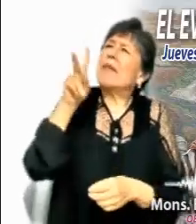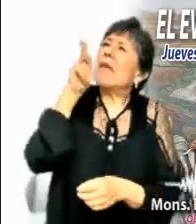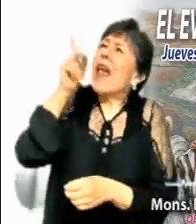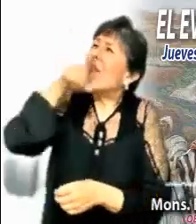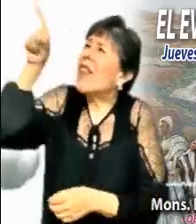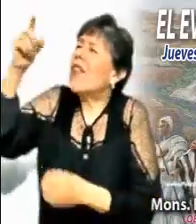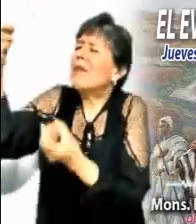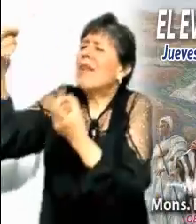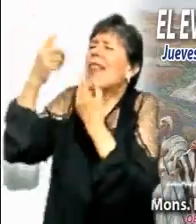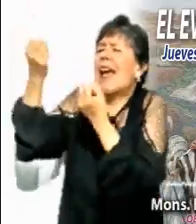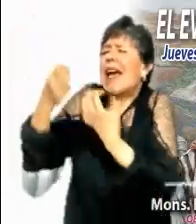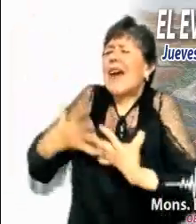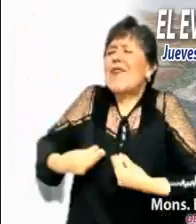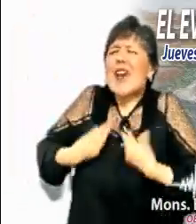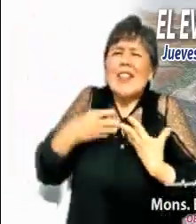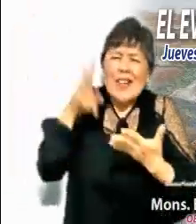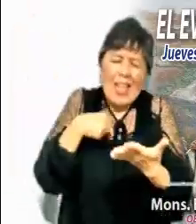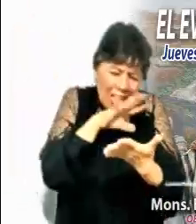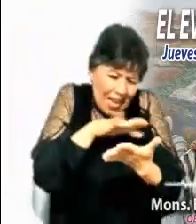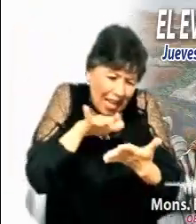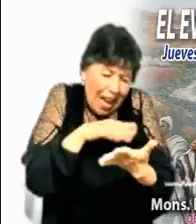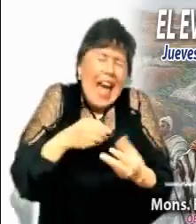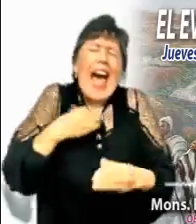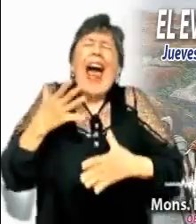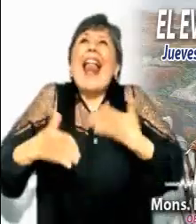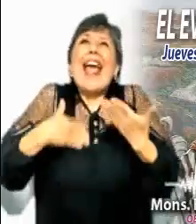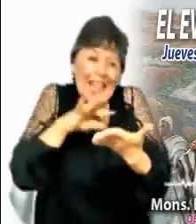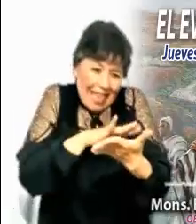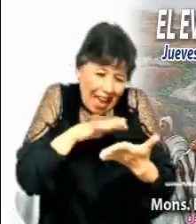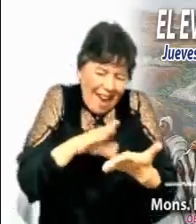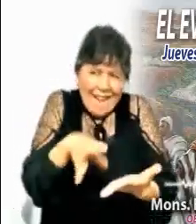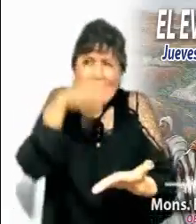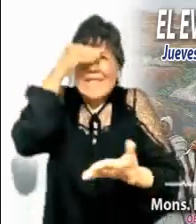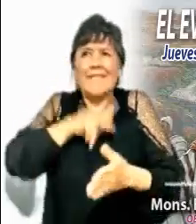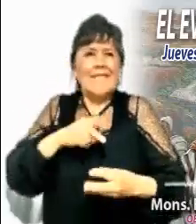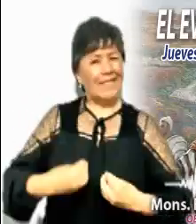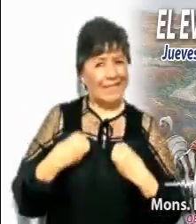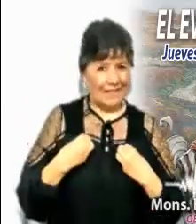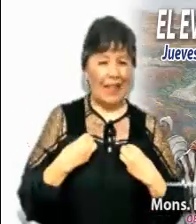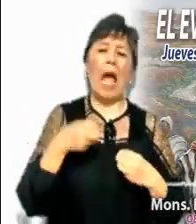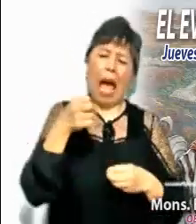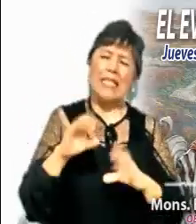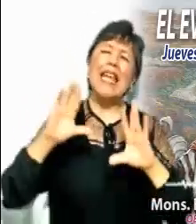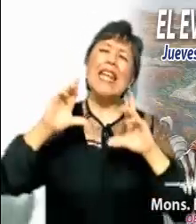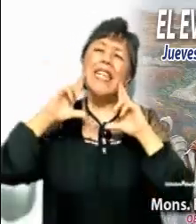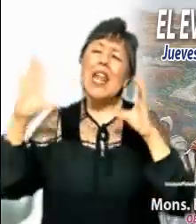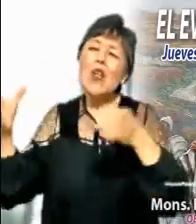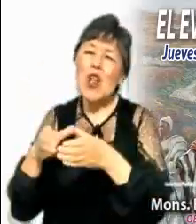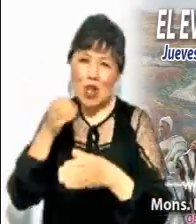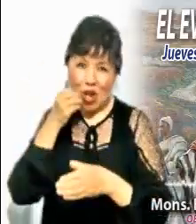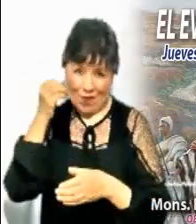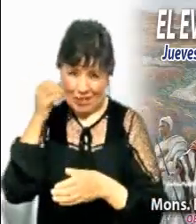de Dios es su fuerza, que la leen con alegría y buscan ponerla en práctica. El sínodo de los